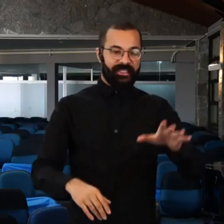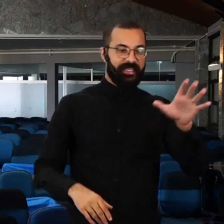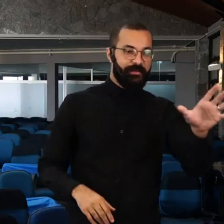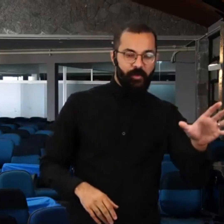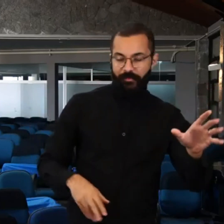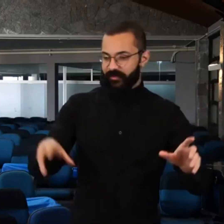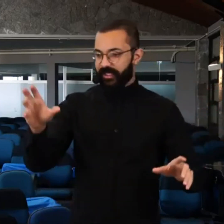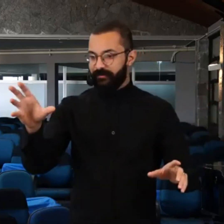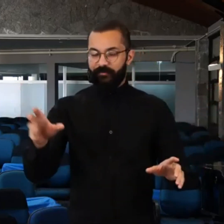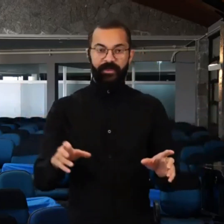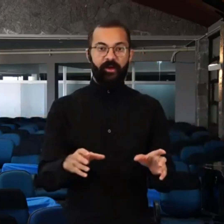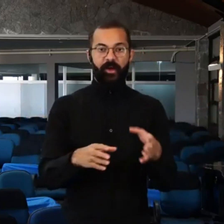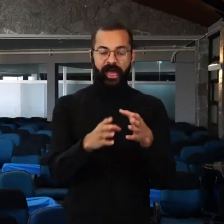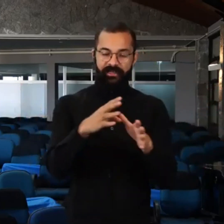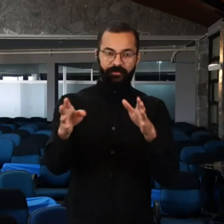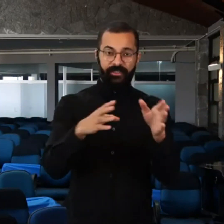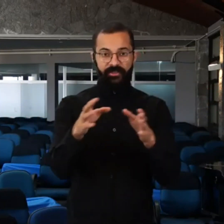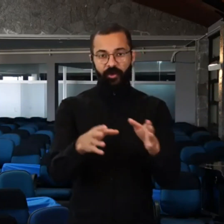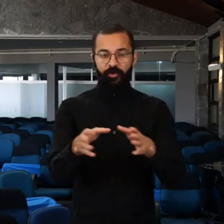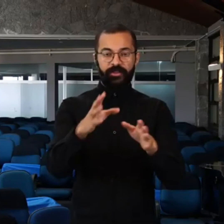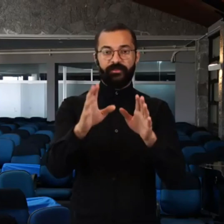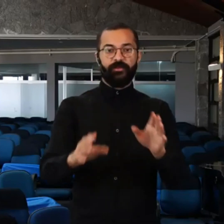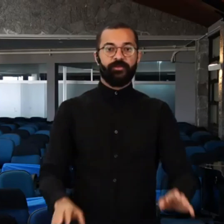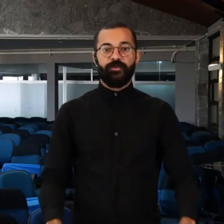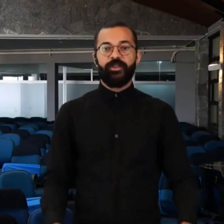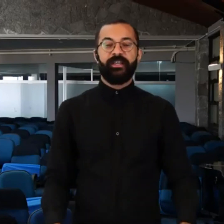aquele mesmo começo, aquele mesmo final. Ali no meio a gente coloca os assuntos do dia.